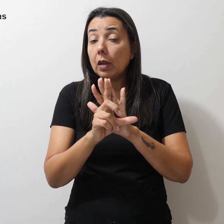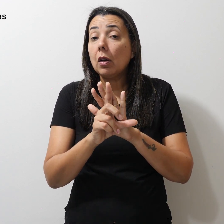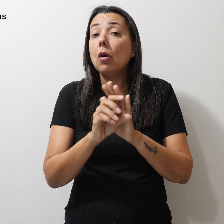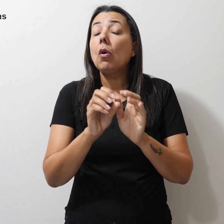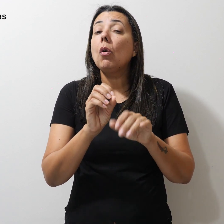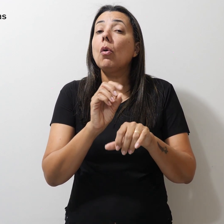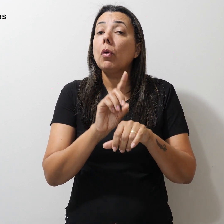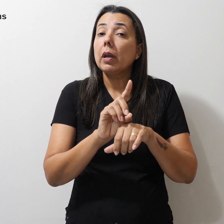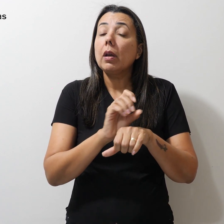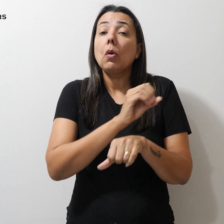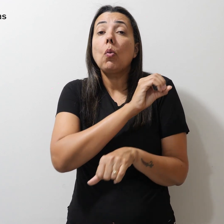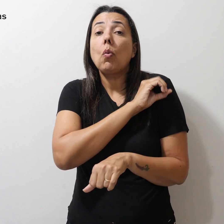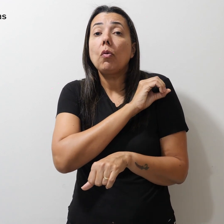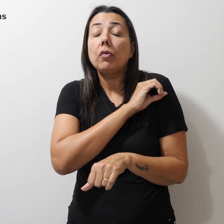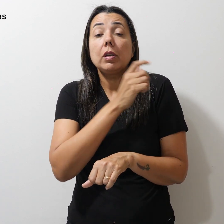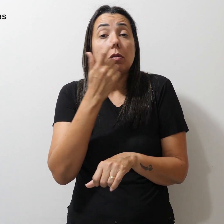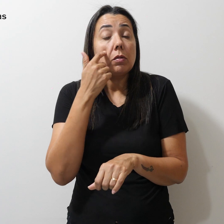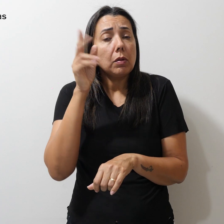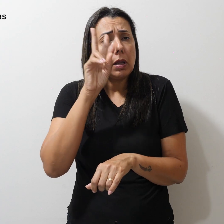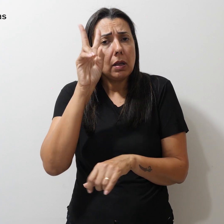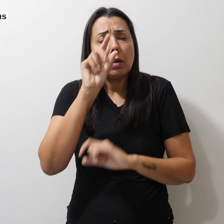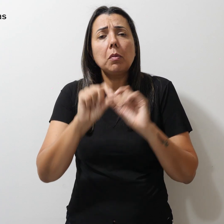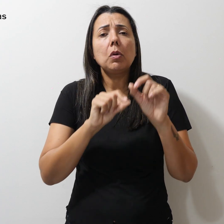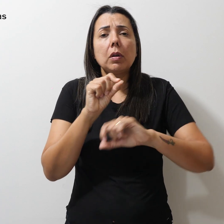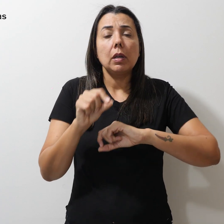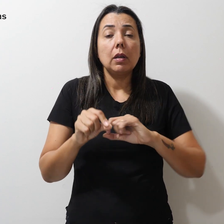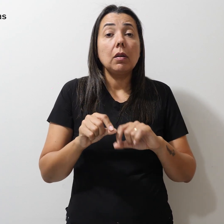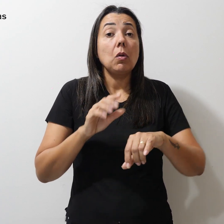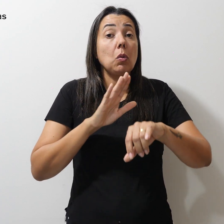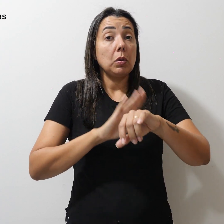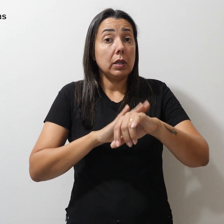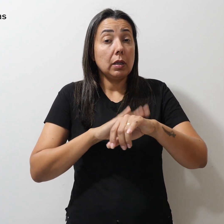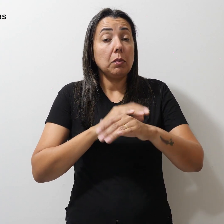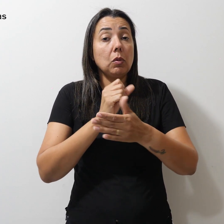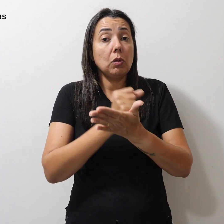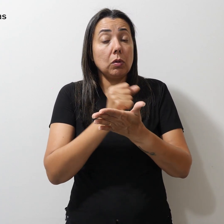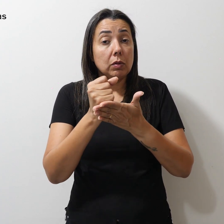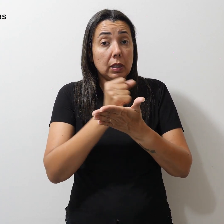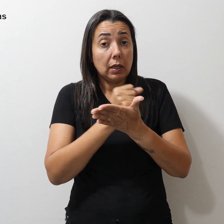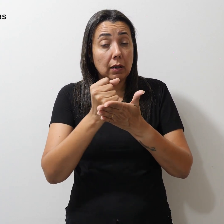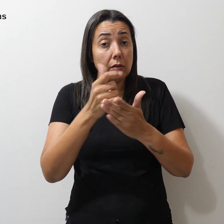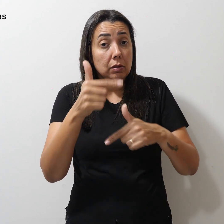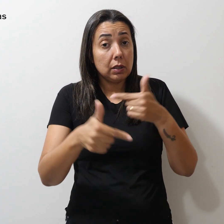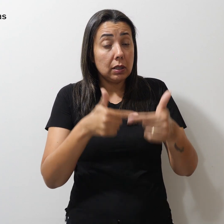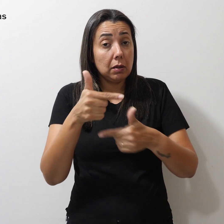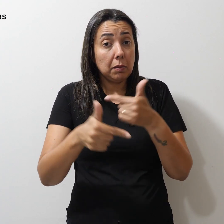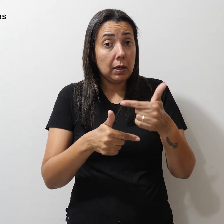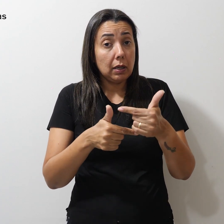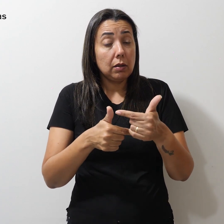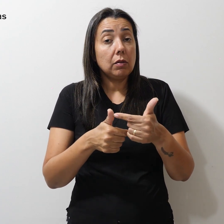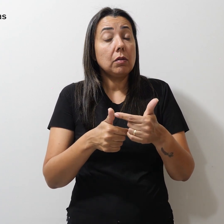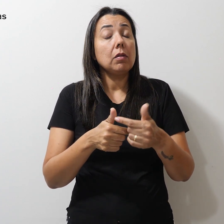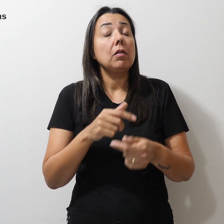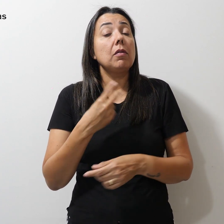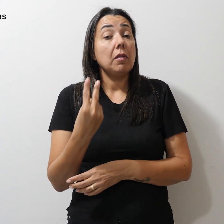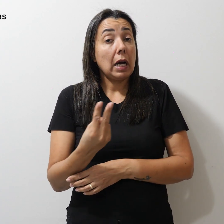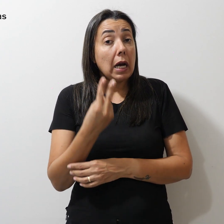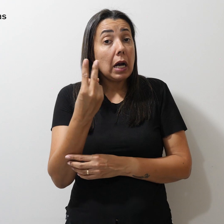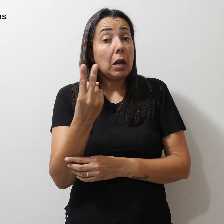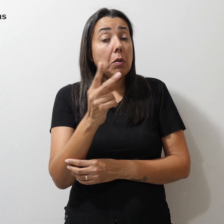protocolado ressalta que, enquanto o contrato de trabalho estava vigente, os profissionais